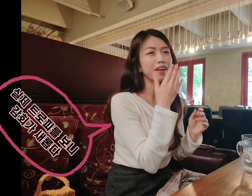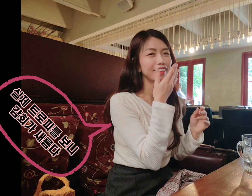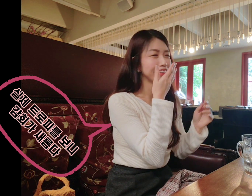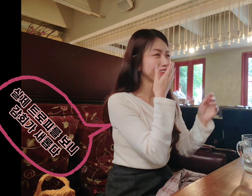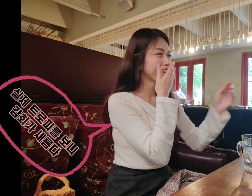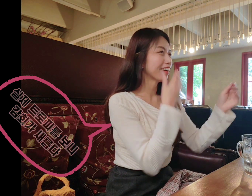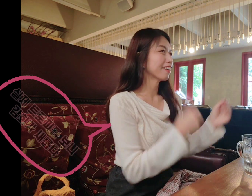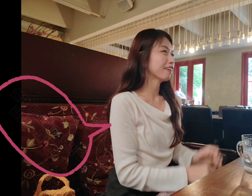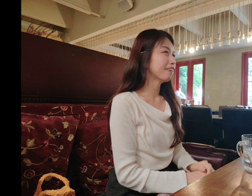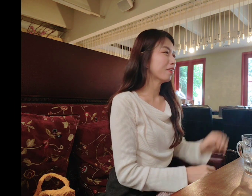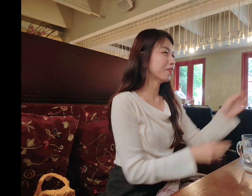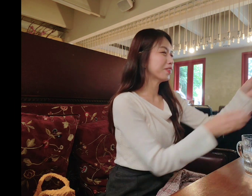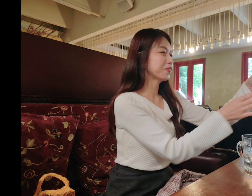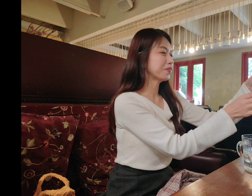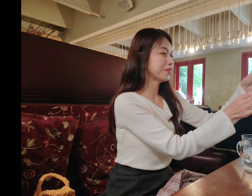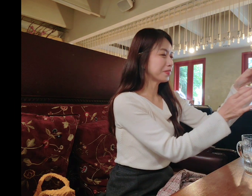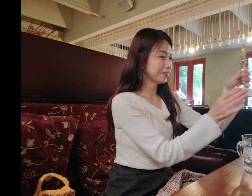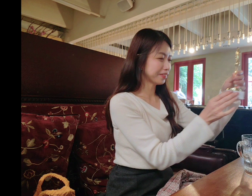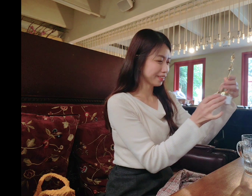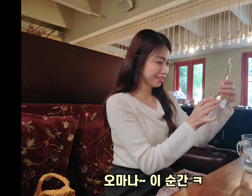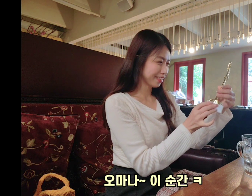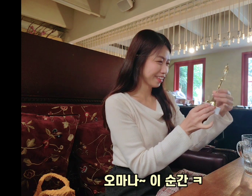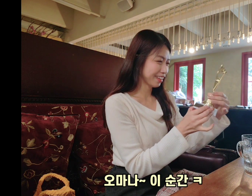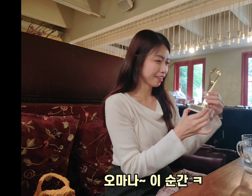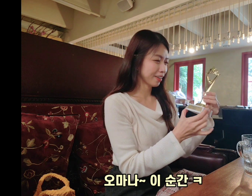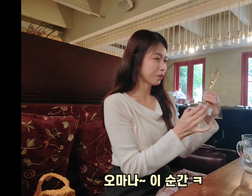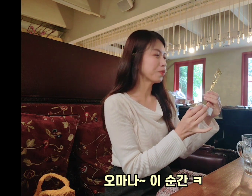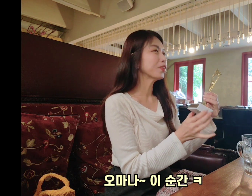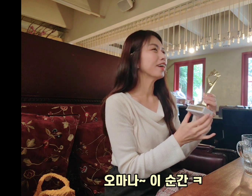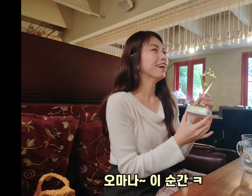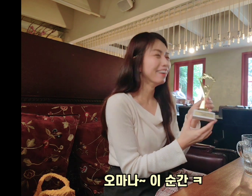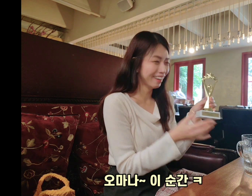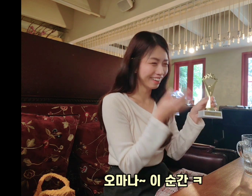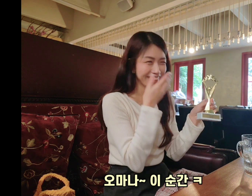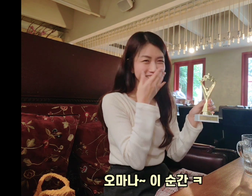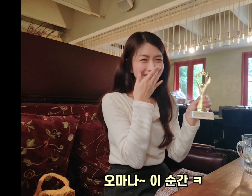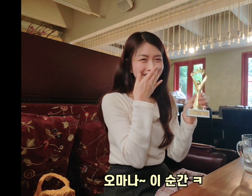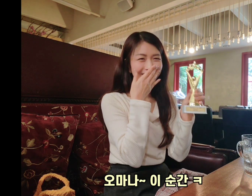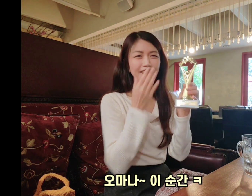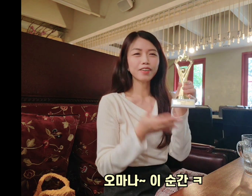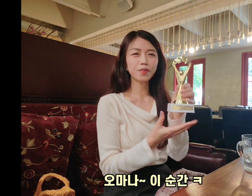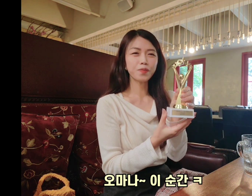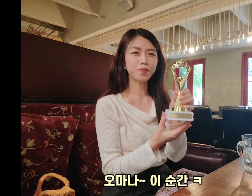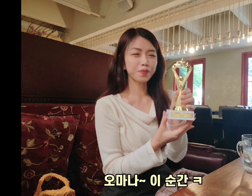받는 어 너무 너무 큐트하다 이름도 생겨져 있어요